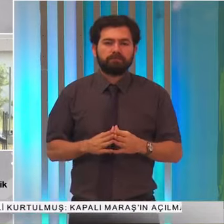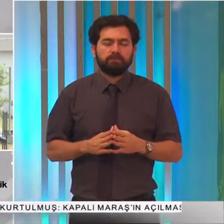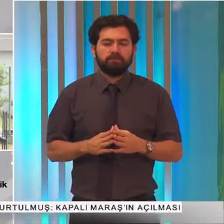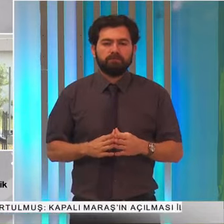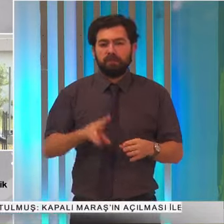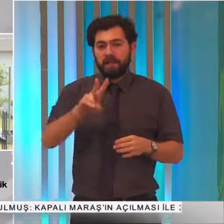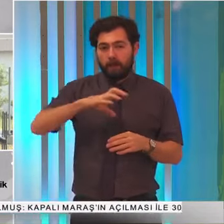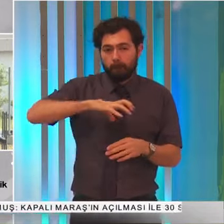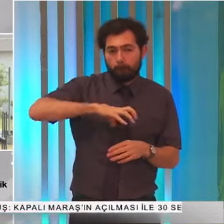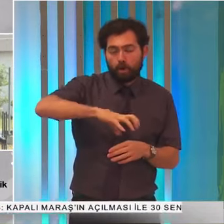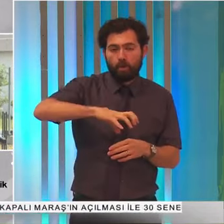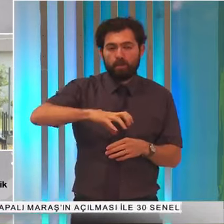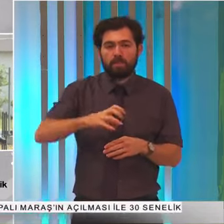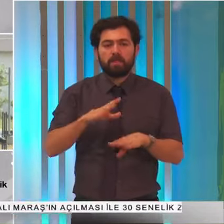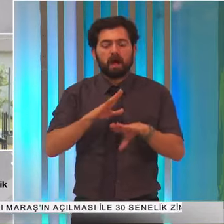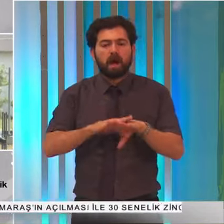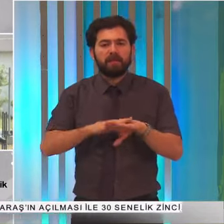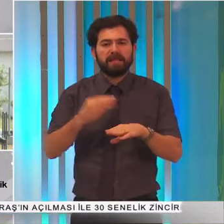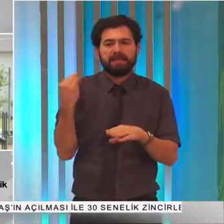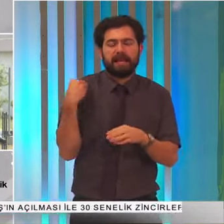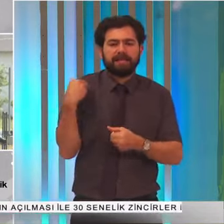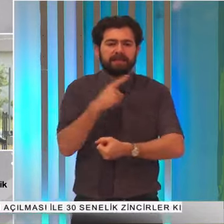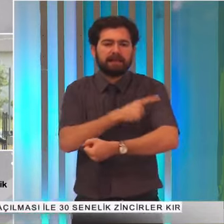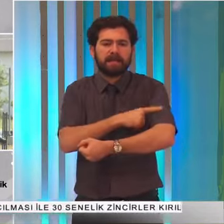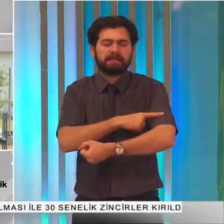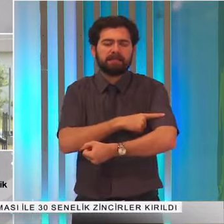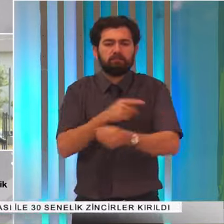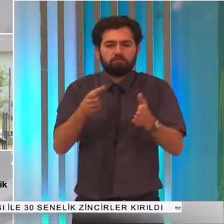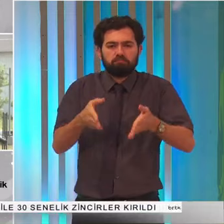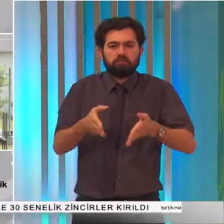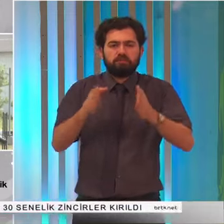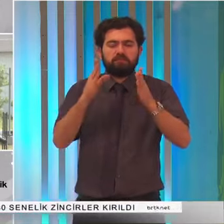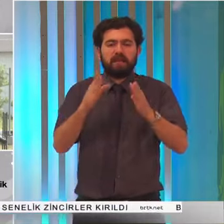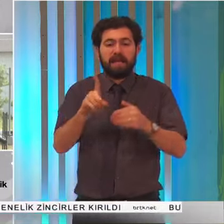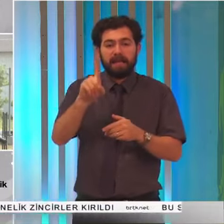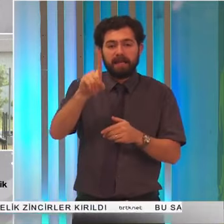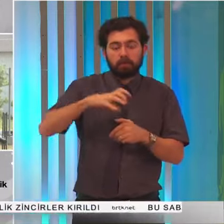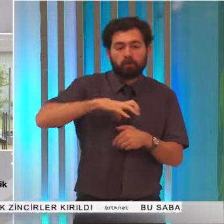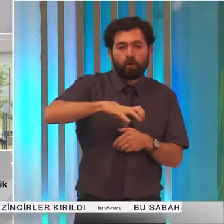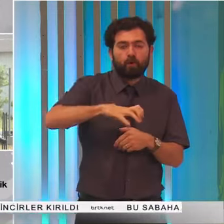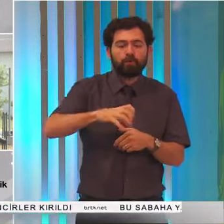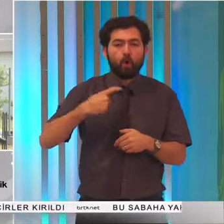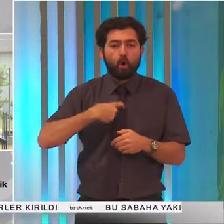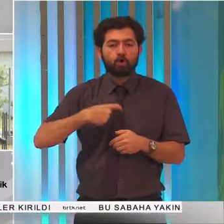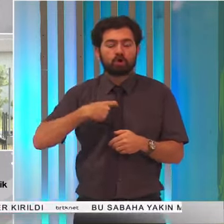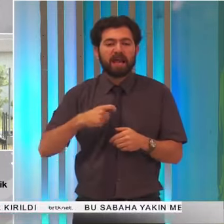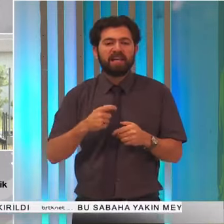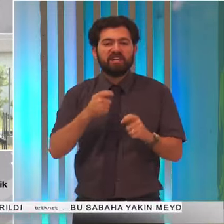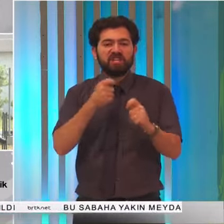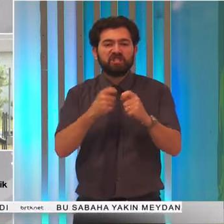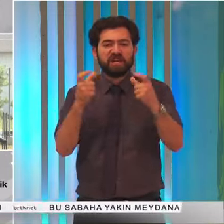İki etaptan oluşacak yeni derslik binasının ilk etabı özel şirket olan